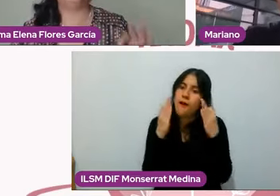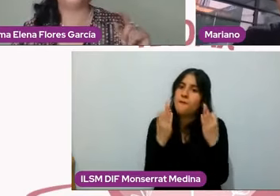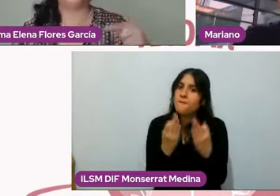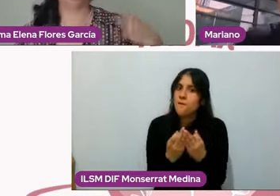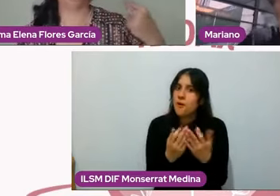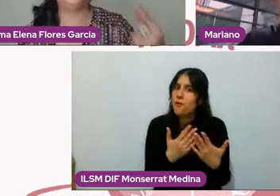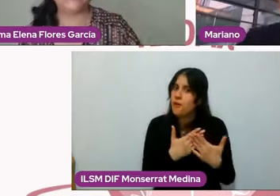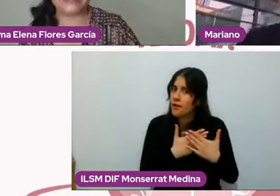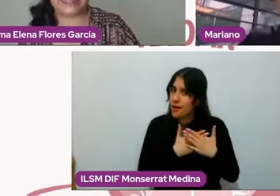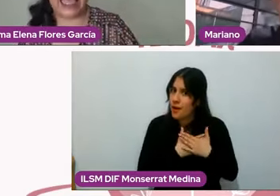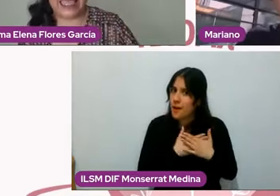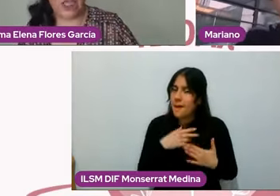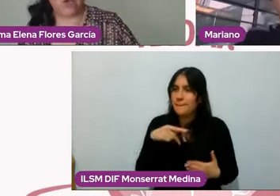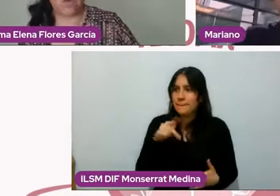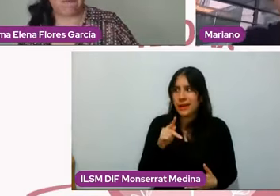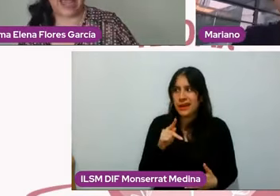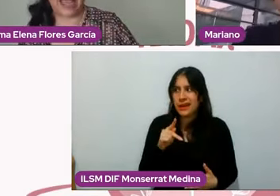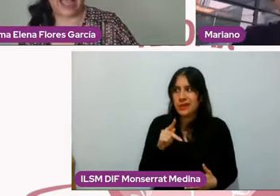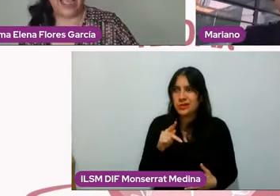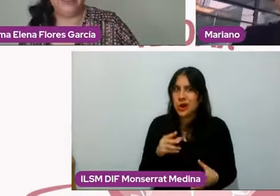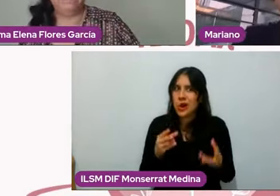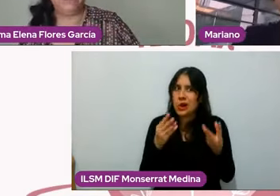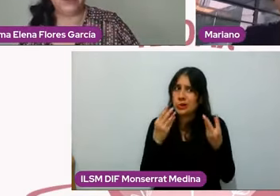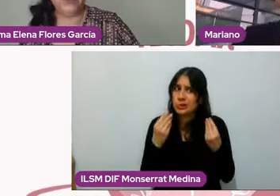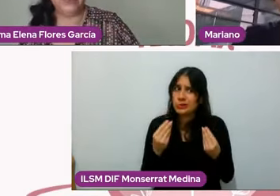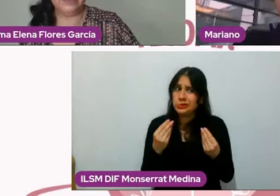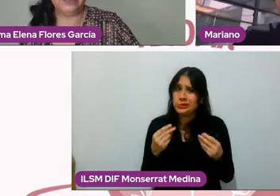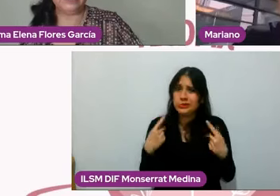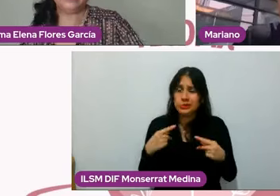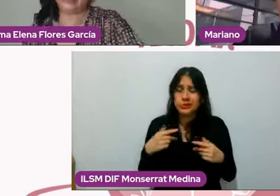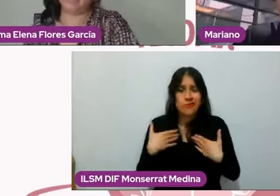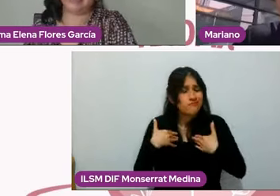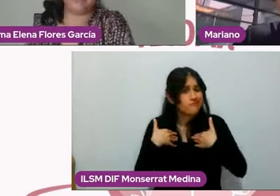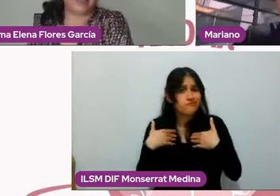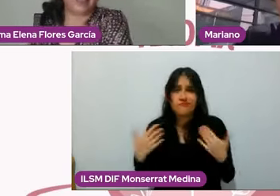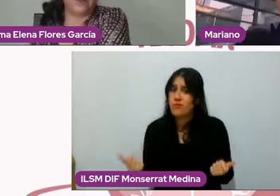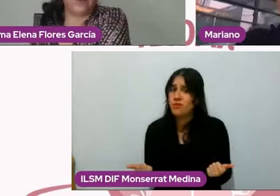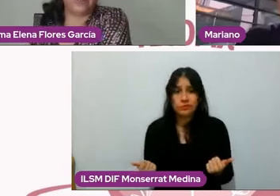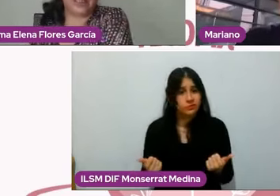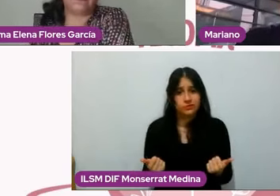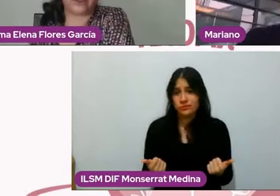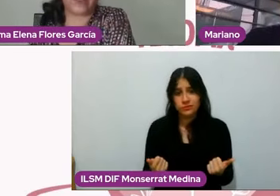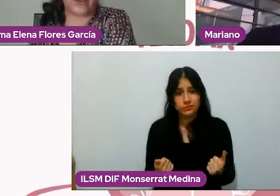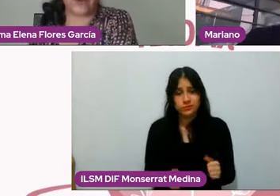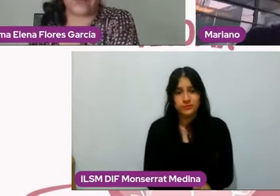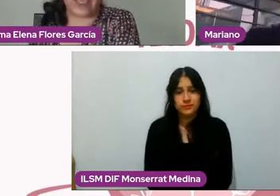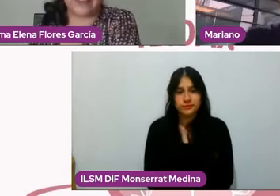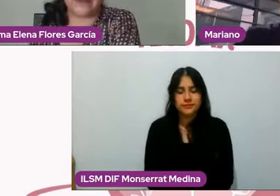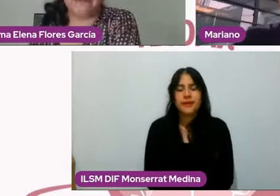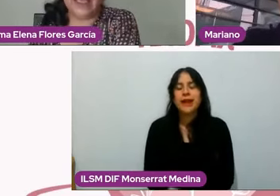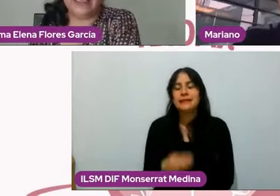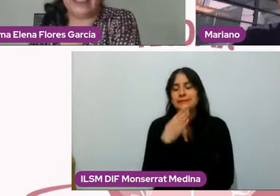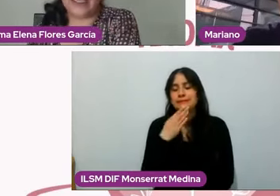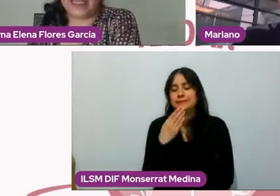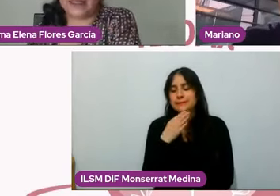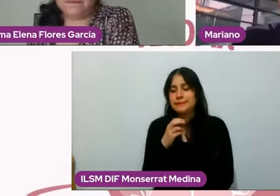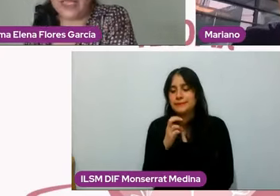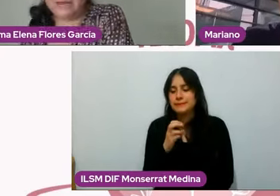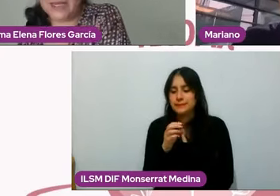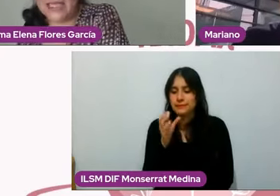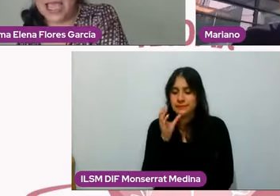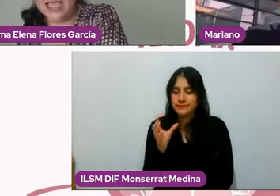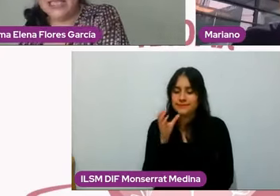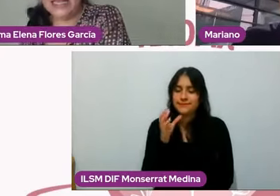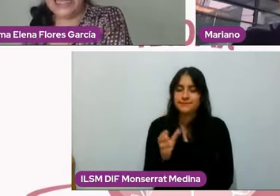no se entiende como pareja ¿no? por supuesto que sí qué maravilla qué bonita aportación nos hacen dice acá